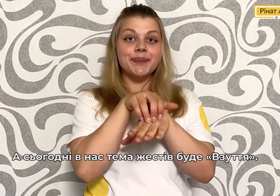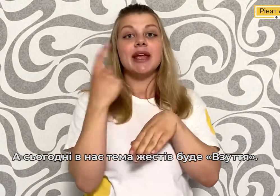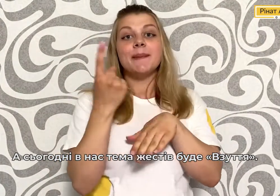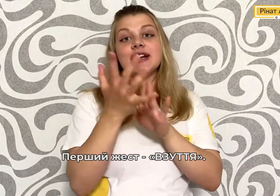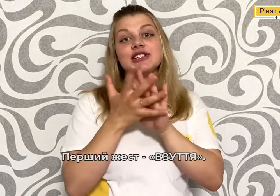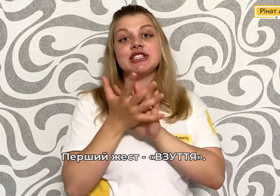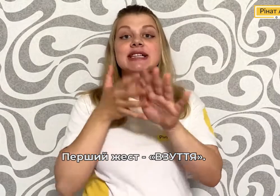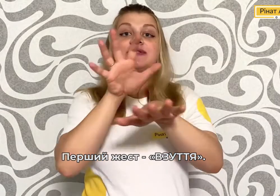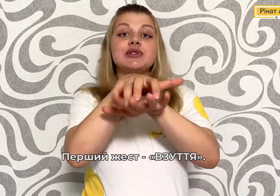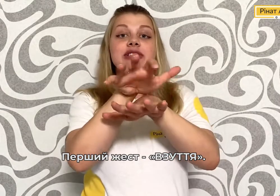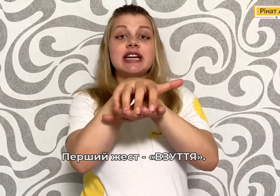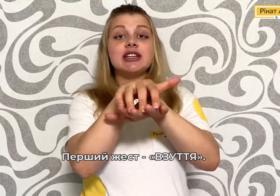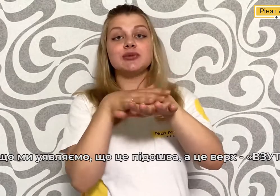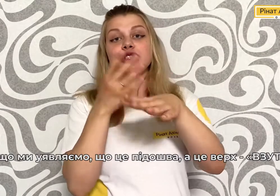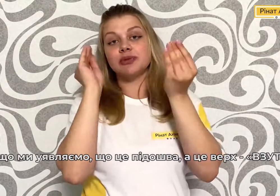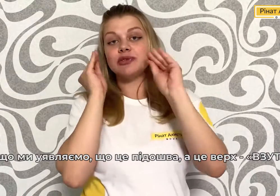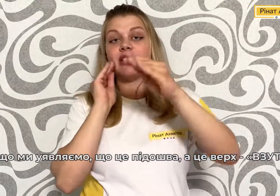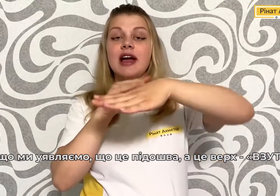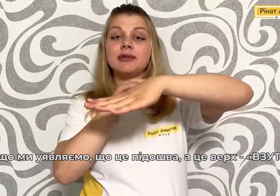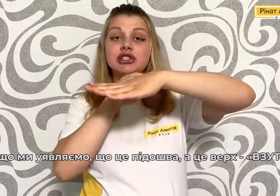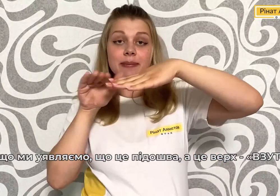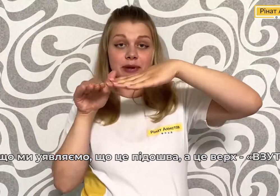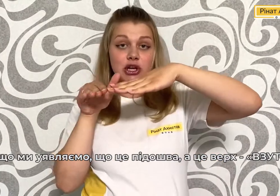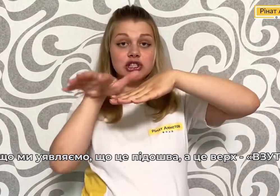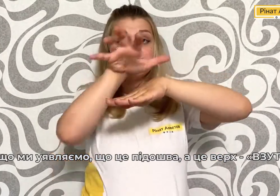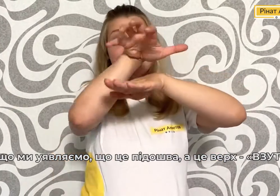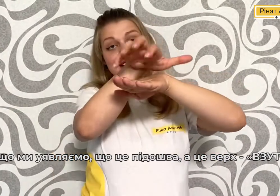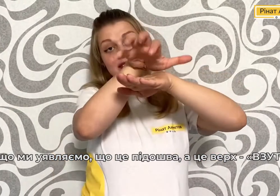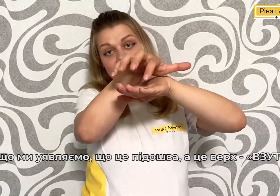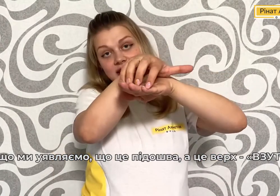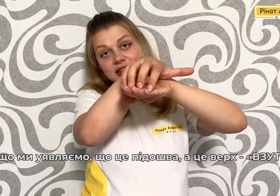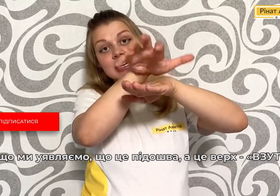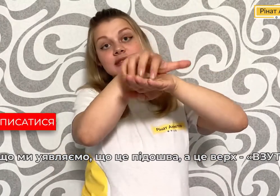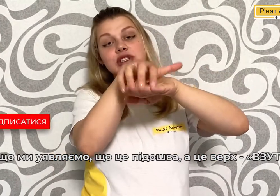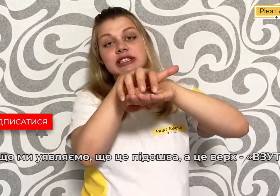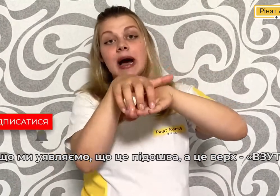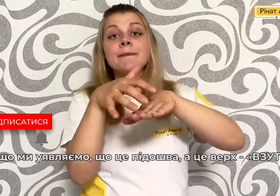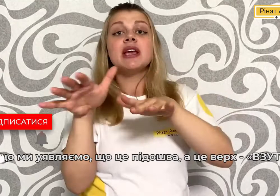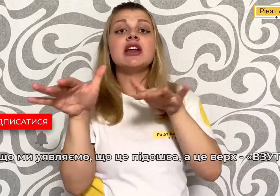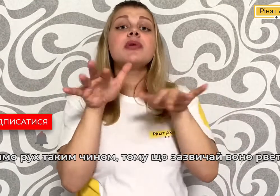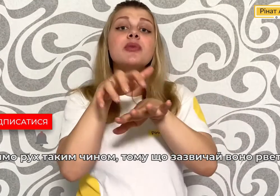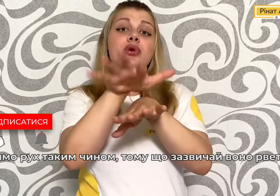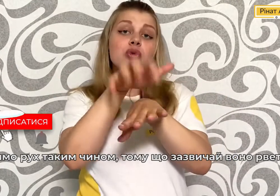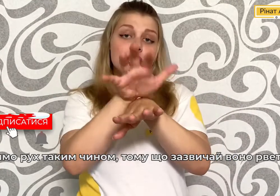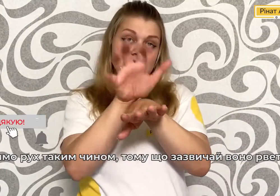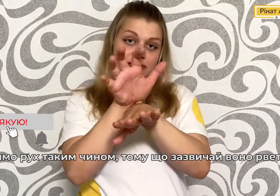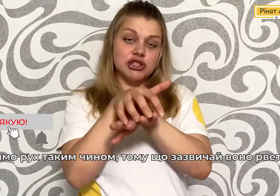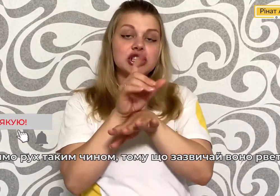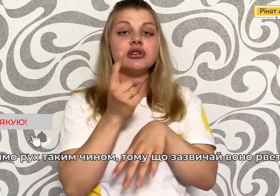Перший жест взуття, тому що ми уявляємо, що це підошва, а це верх Взуття І робимо рух таким чином,